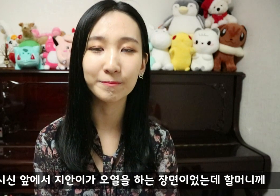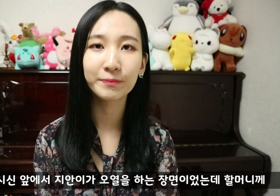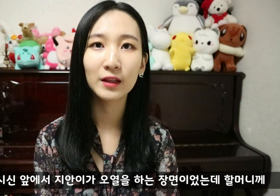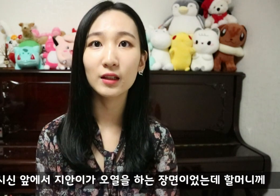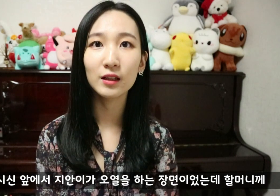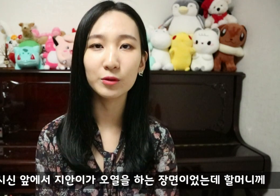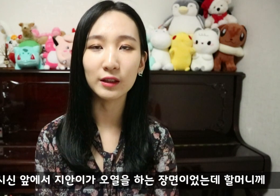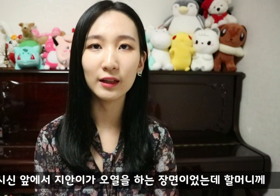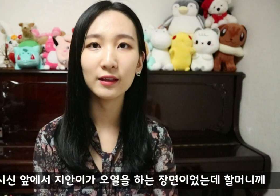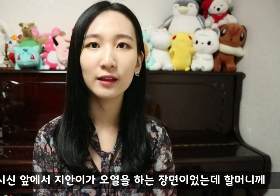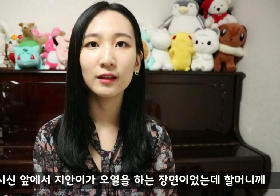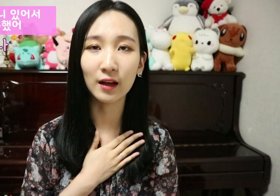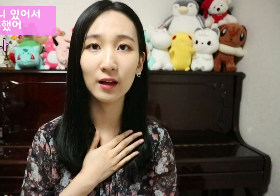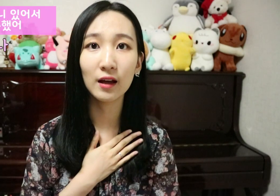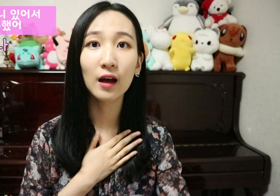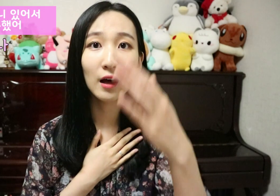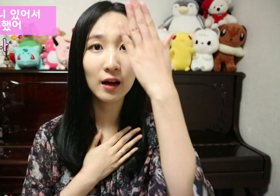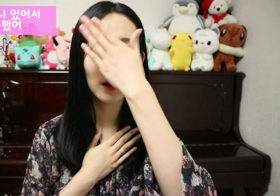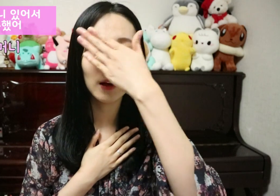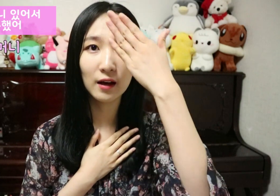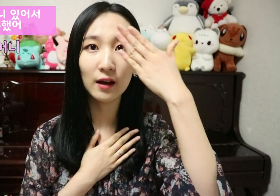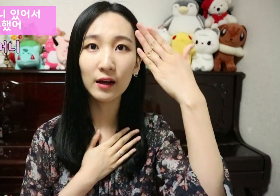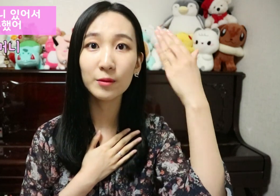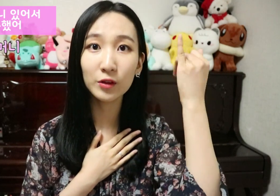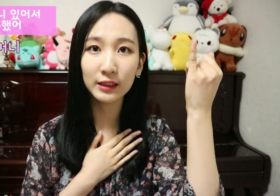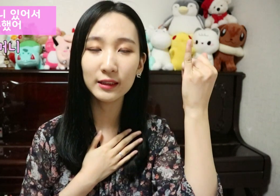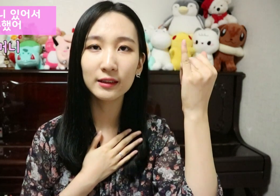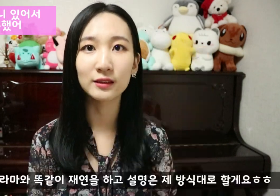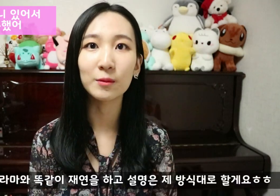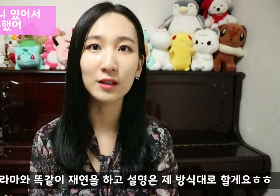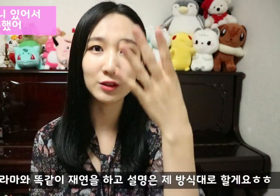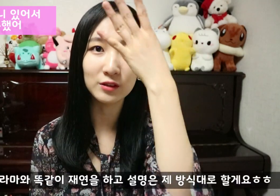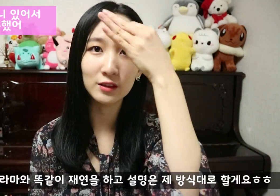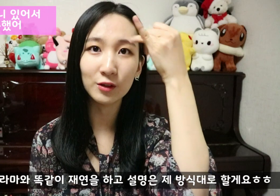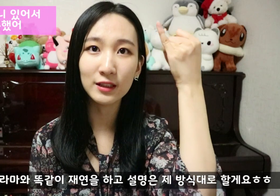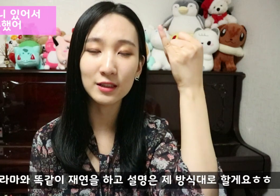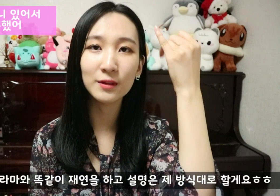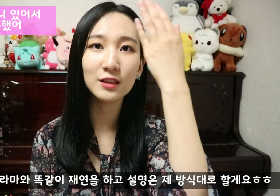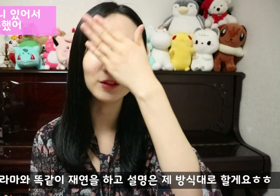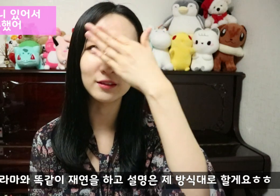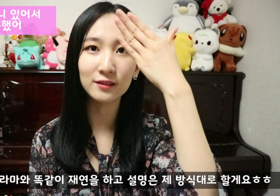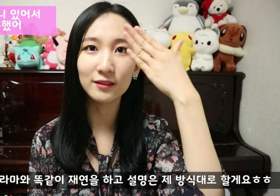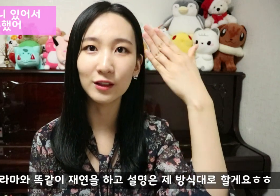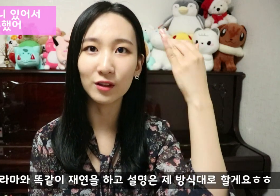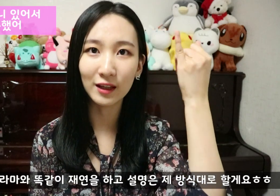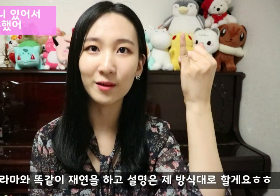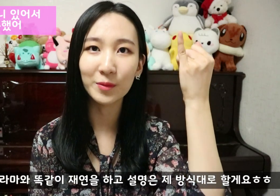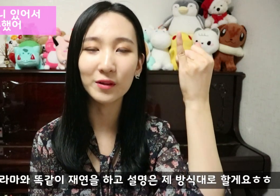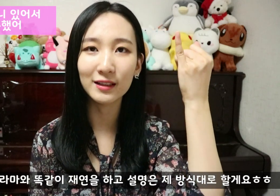할머니께 나 할머니 드라마에서는 이렇게 했지만 저는 이렇게 표현을